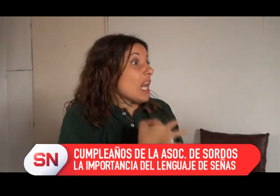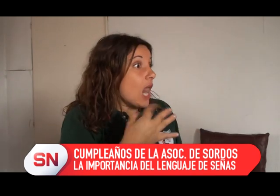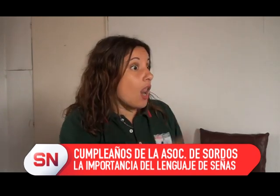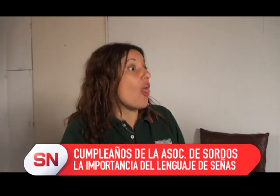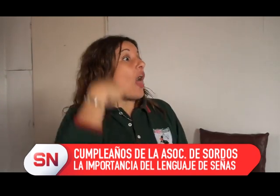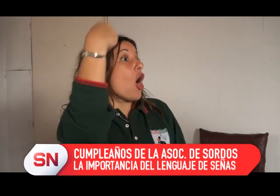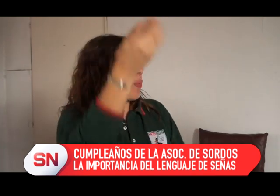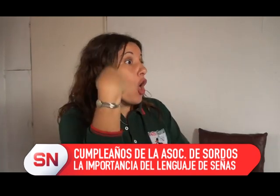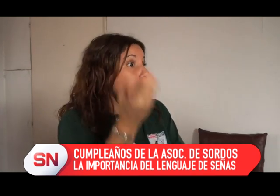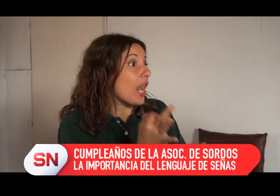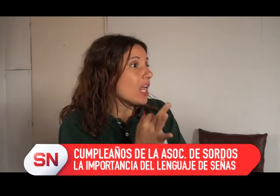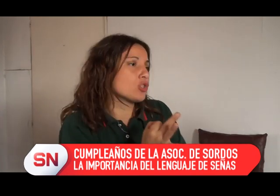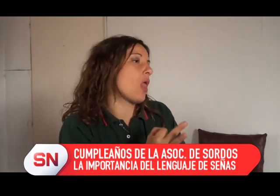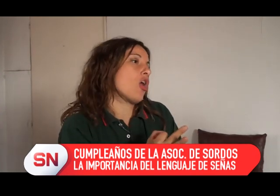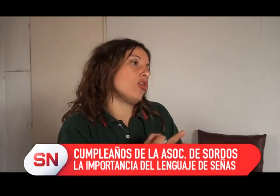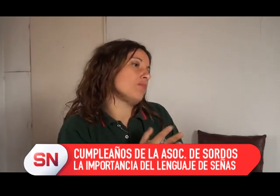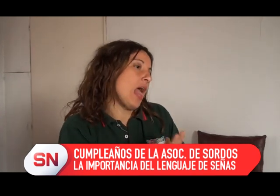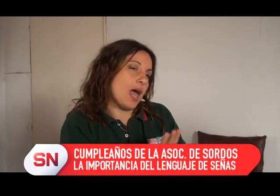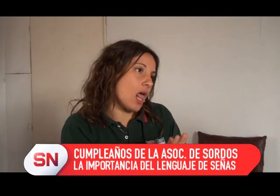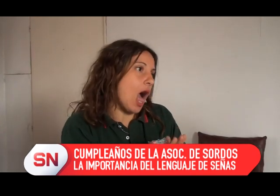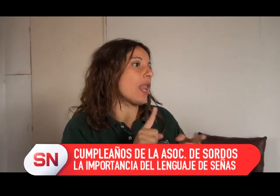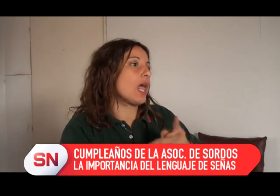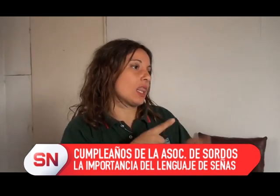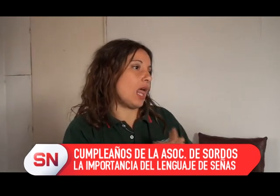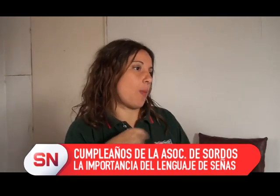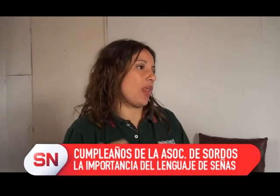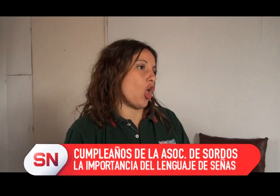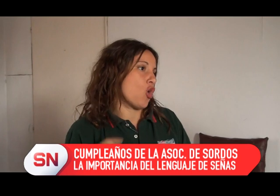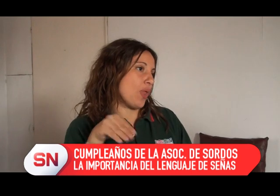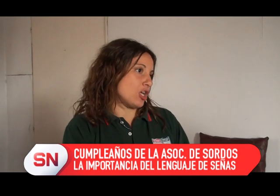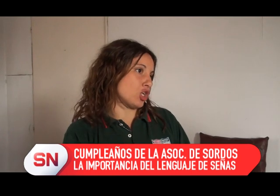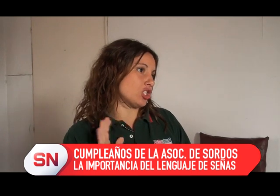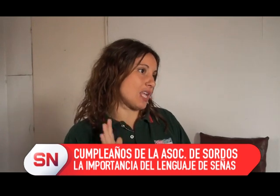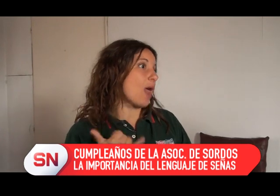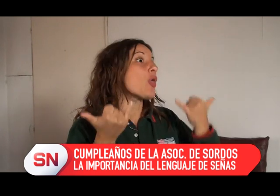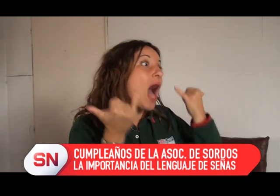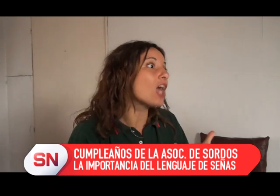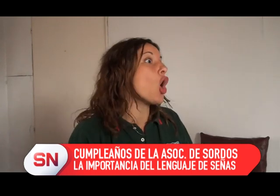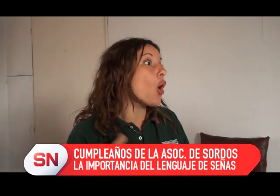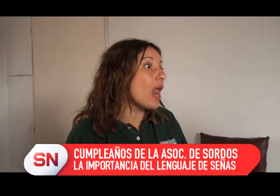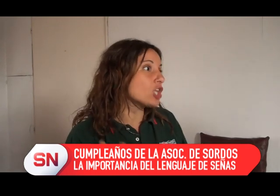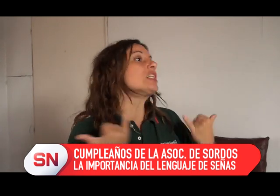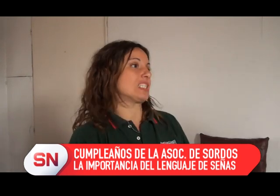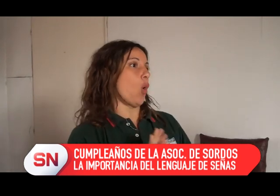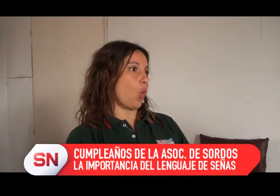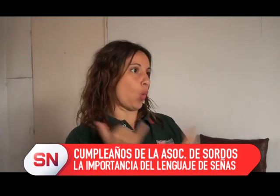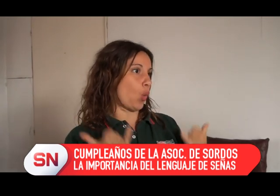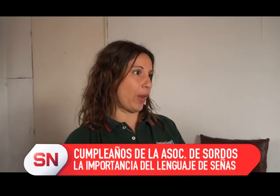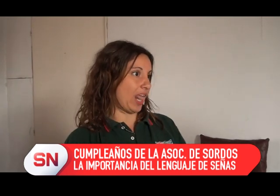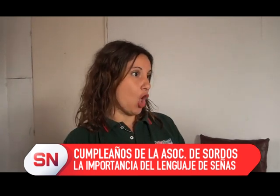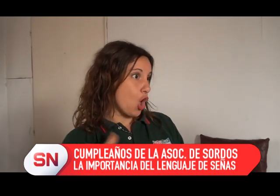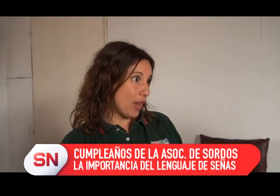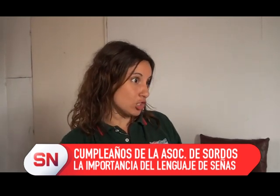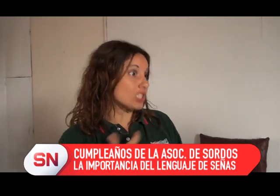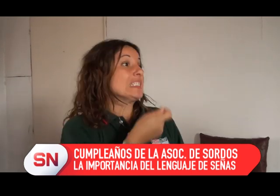con chicos sordos de su edad. Después a una escuela común, ¿sí? Pero ella lo va a mandar a una escuela común